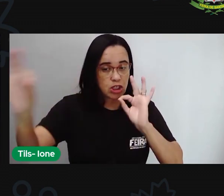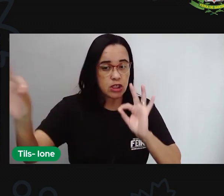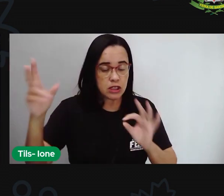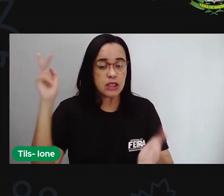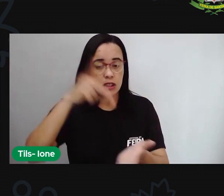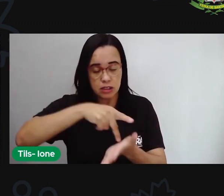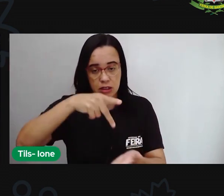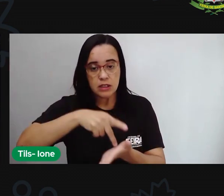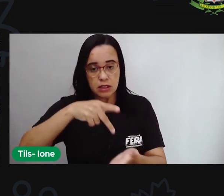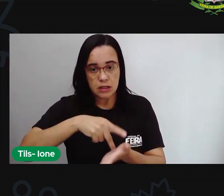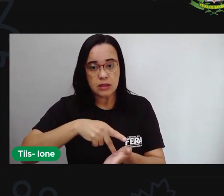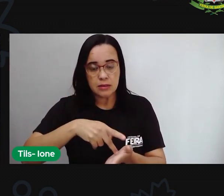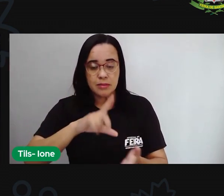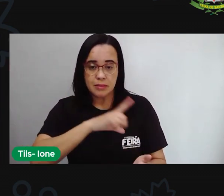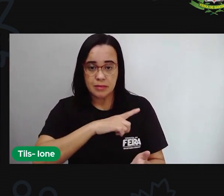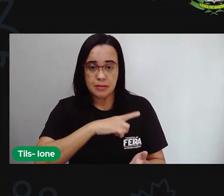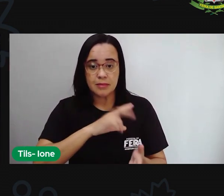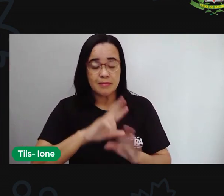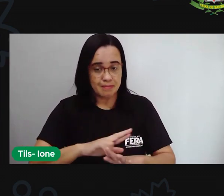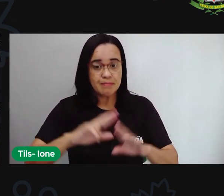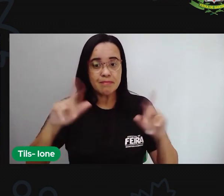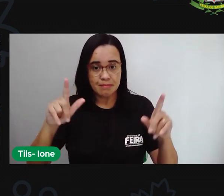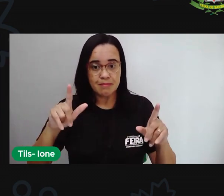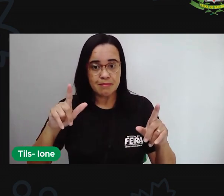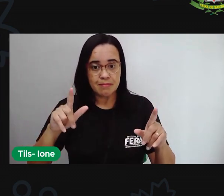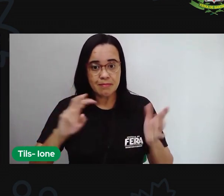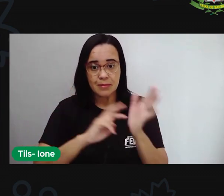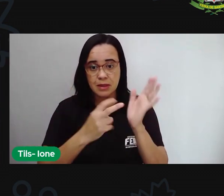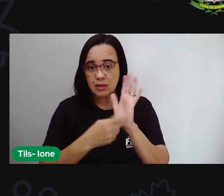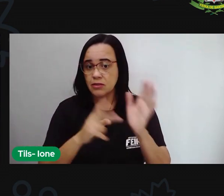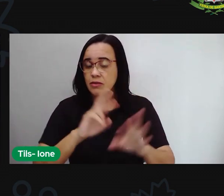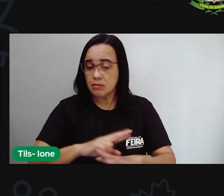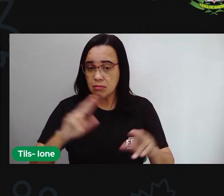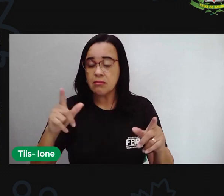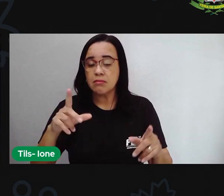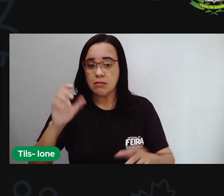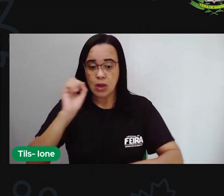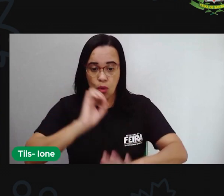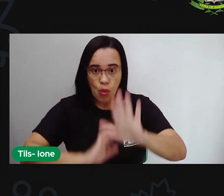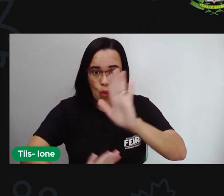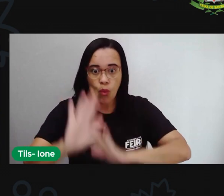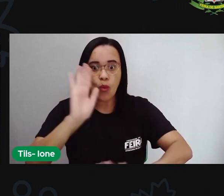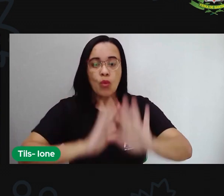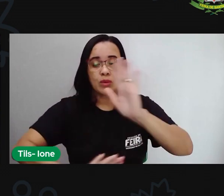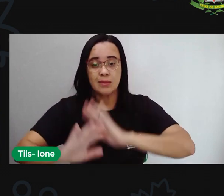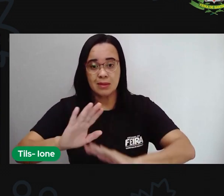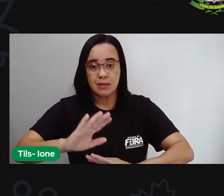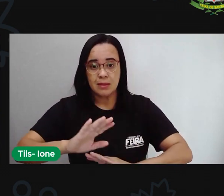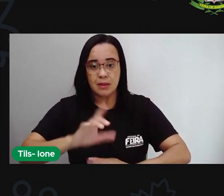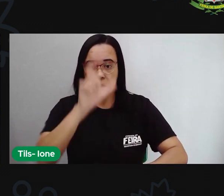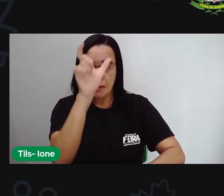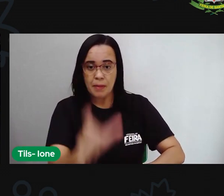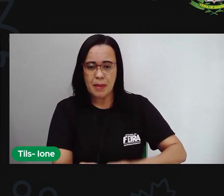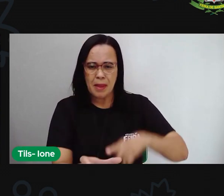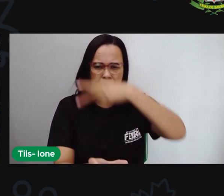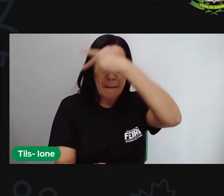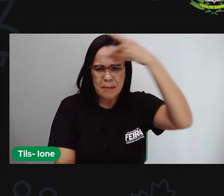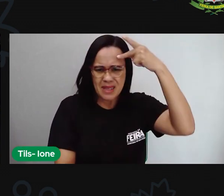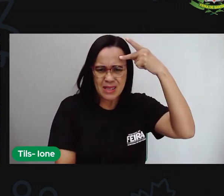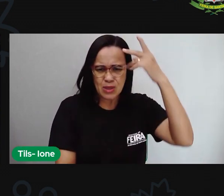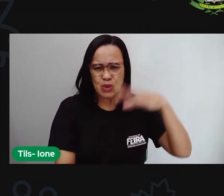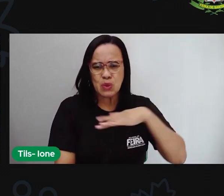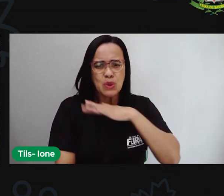tem aí um significado diferente ela tá falando aí cuidado com as pessoas ruins né com as pessoas